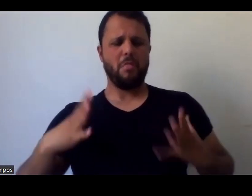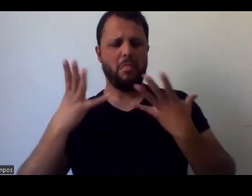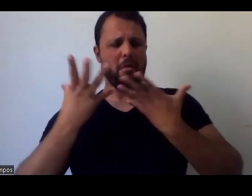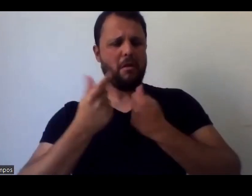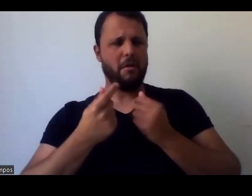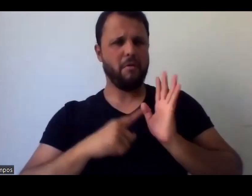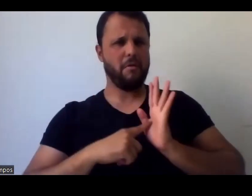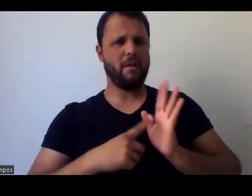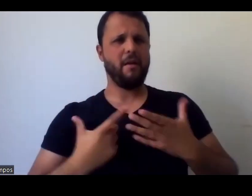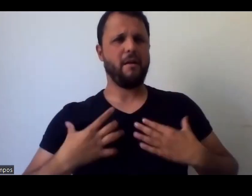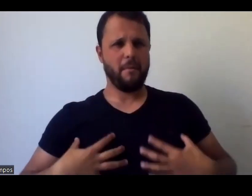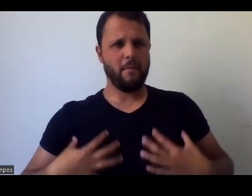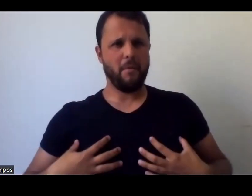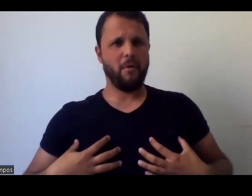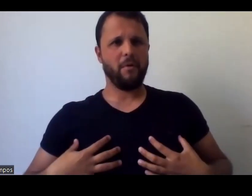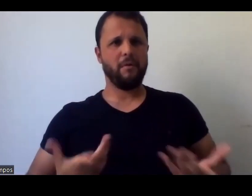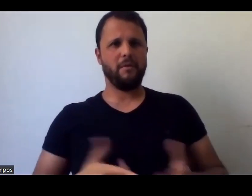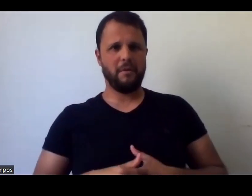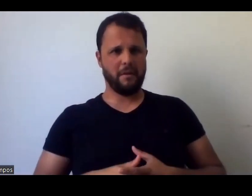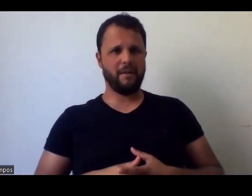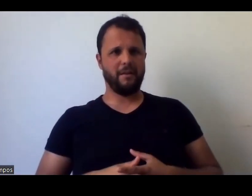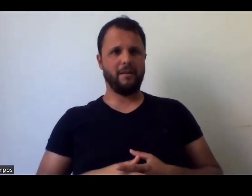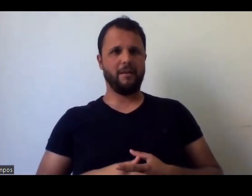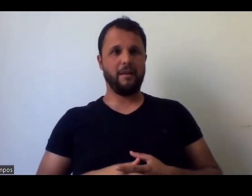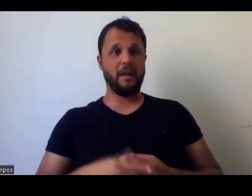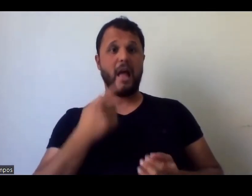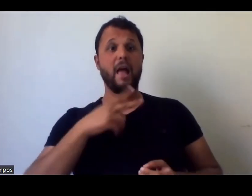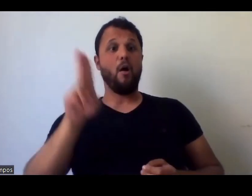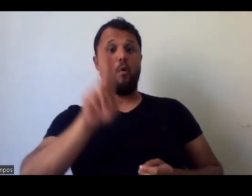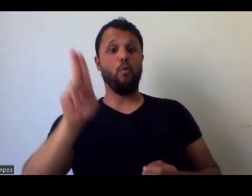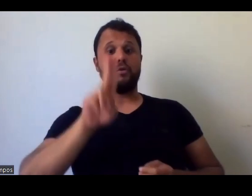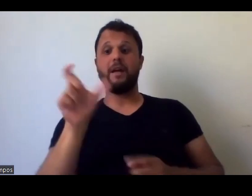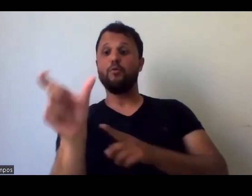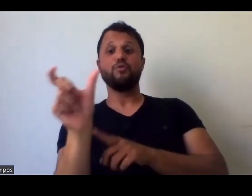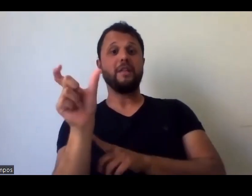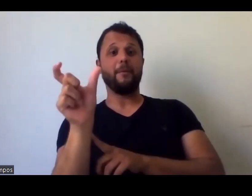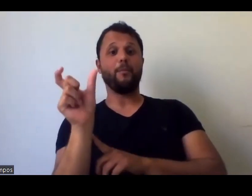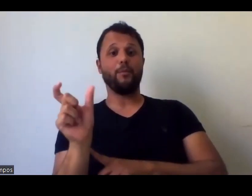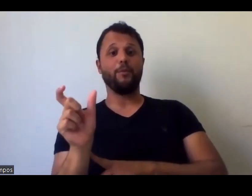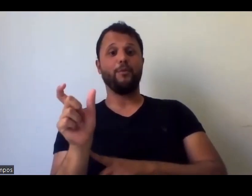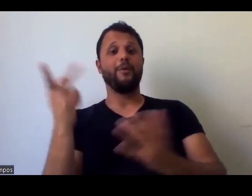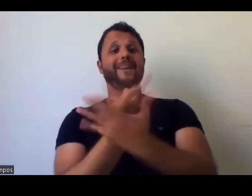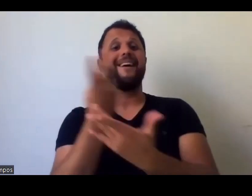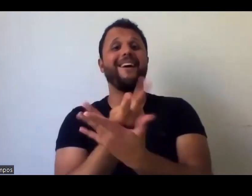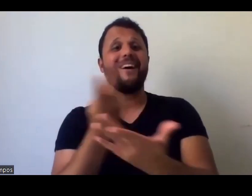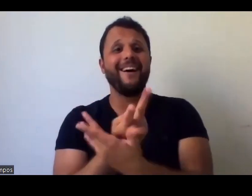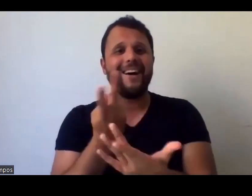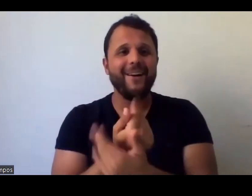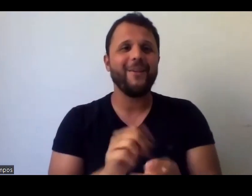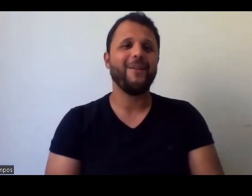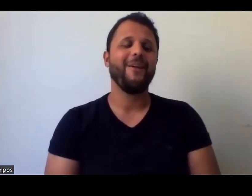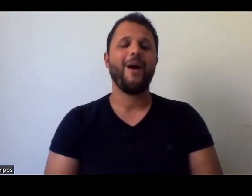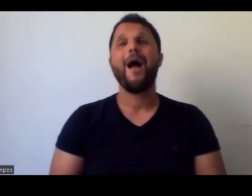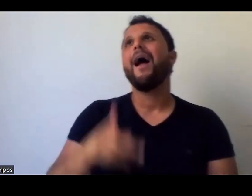vai, e ainda tem a manha de usar a terminologia incorreta. Por mais que a gente fale,